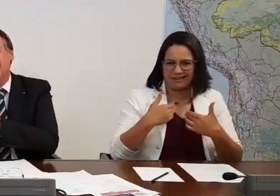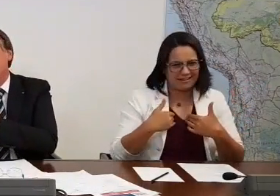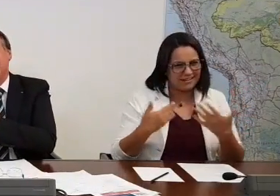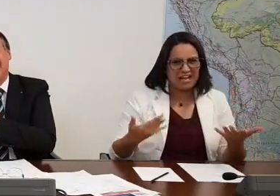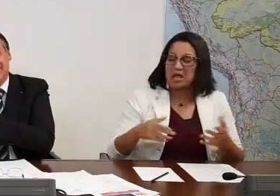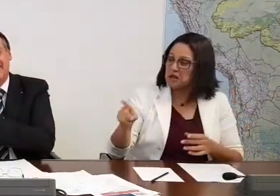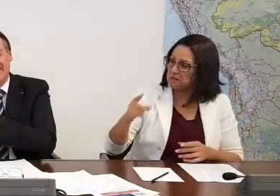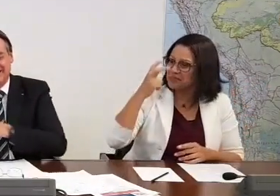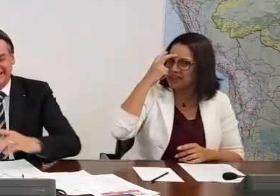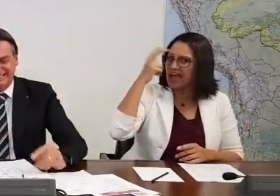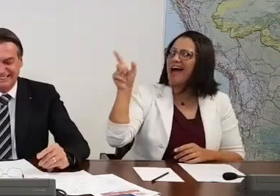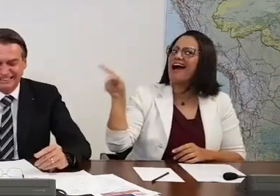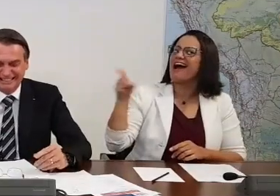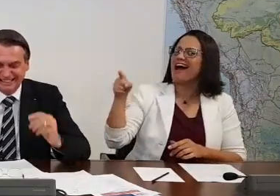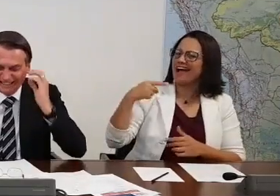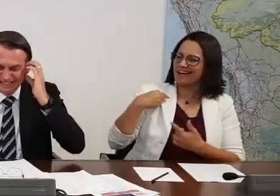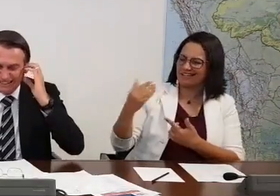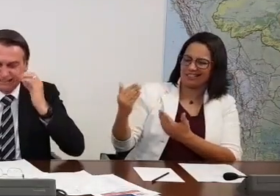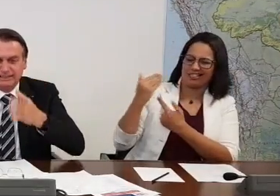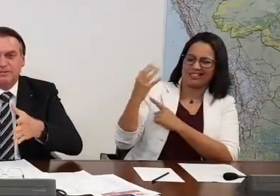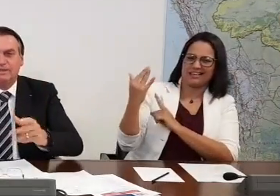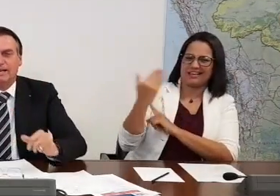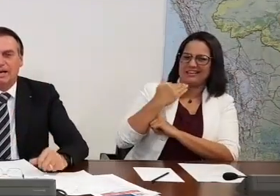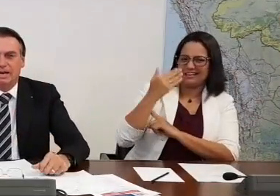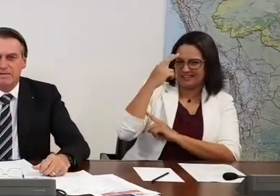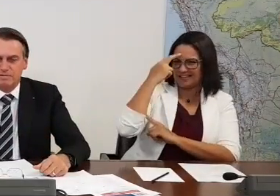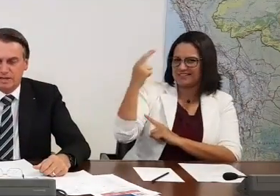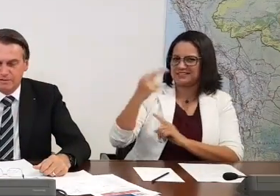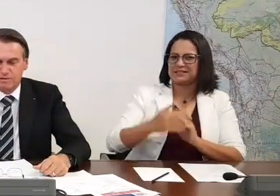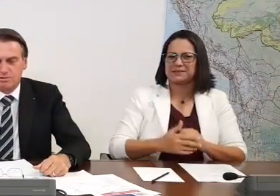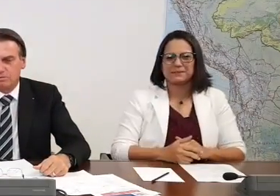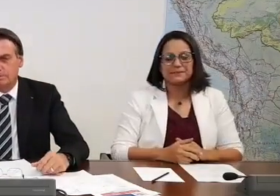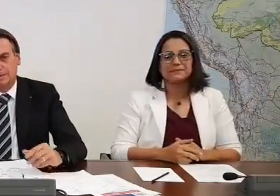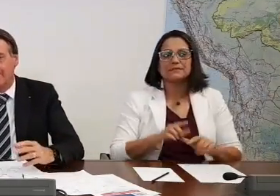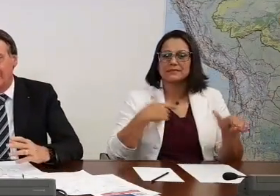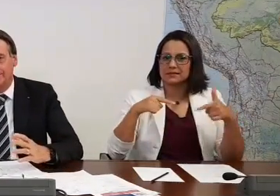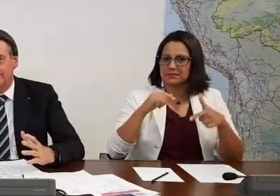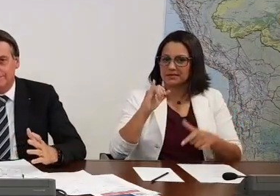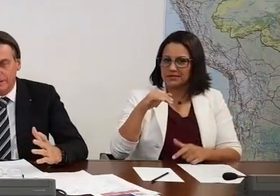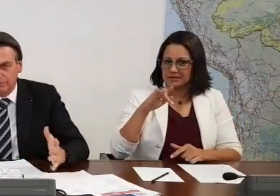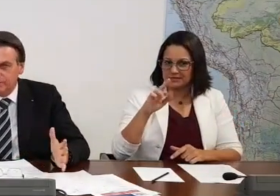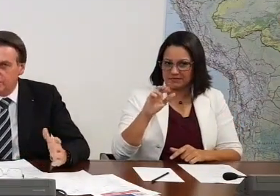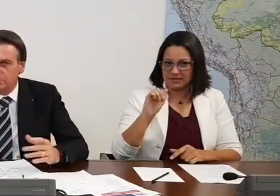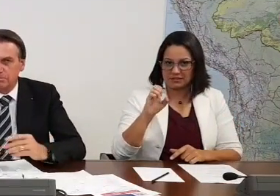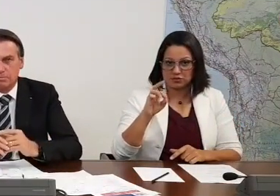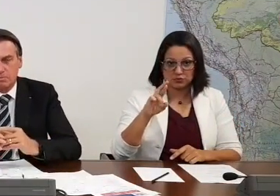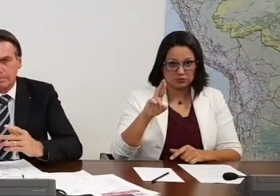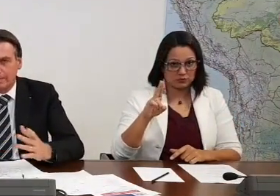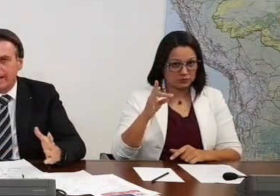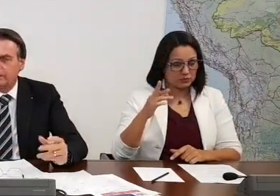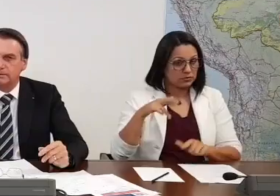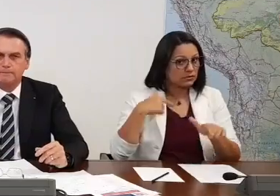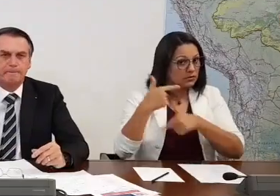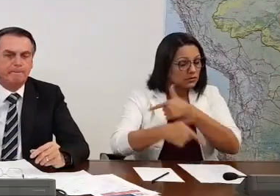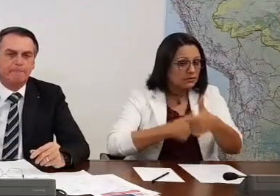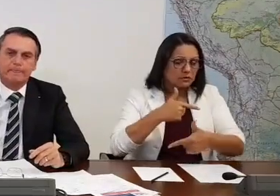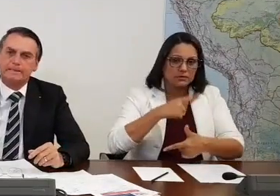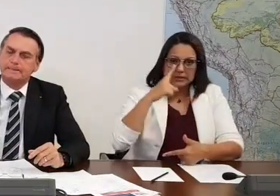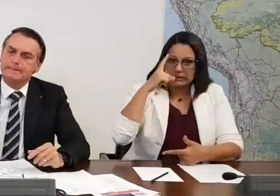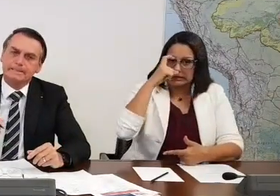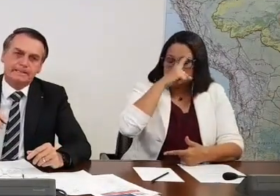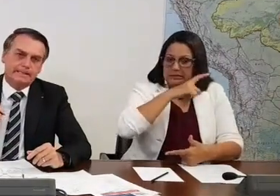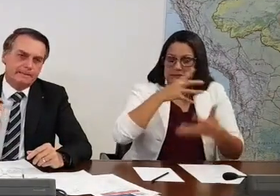Cara inteligente, hein? Esse é inteligente, hein? Então, tá na Infraestrutura, um trabalho difícil, complexo,